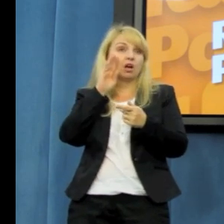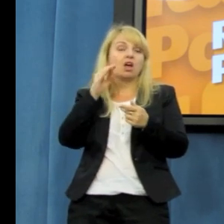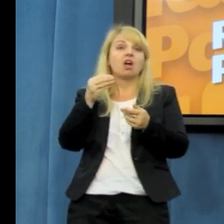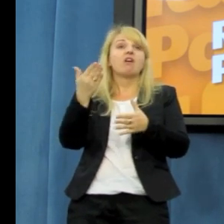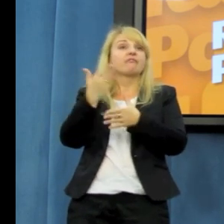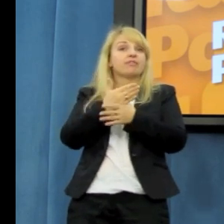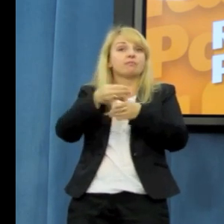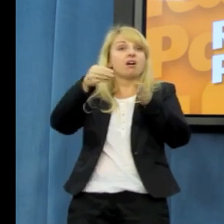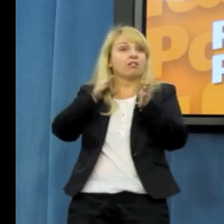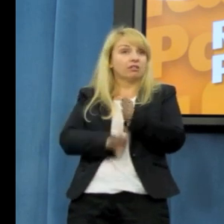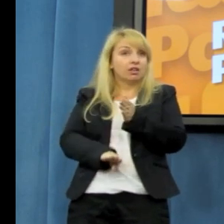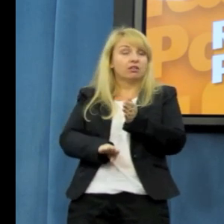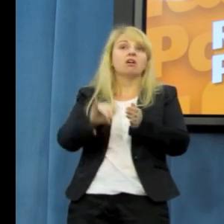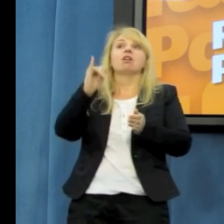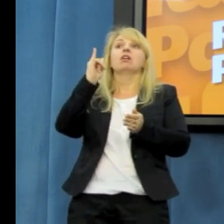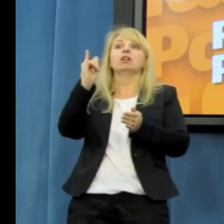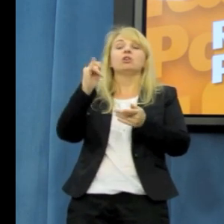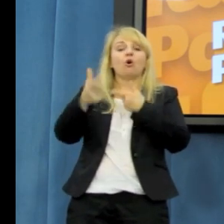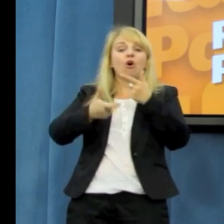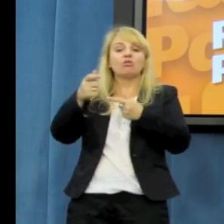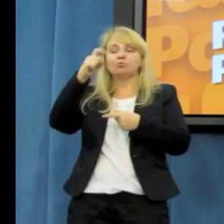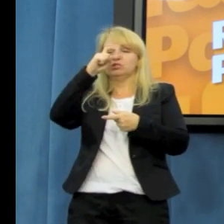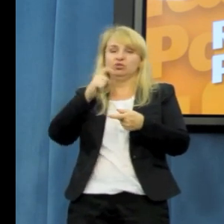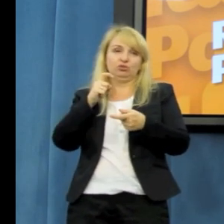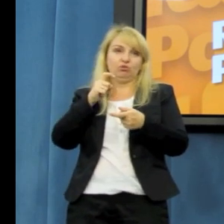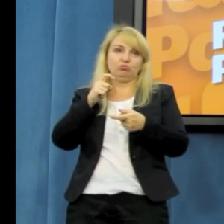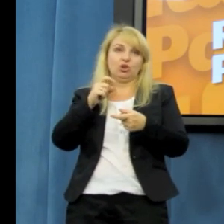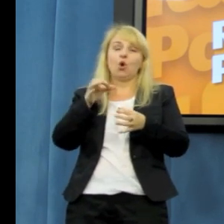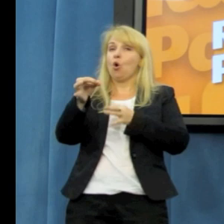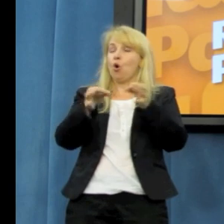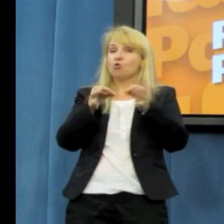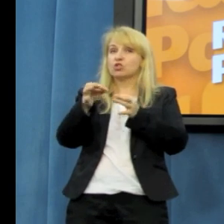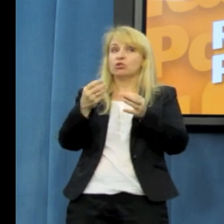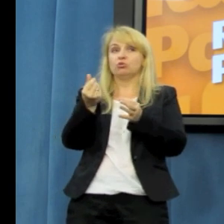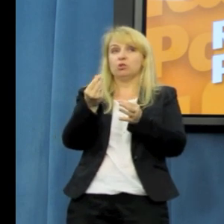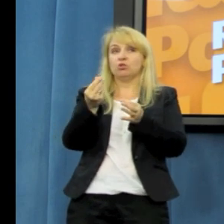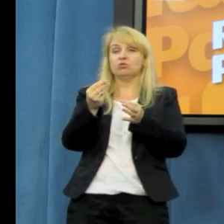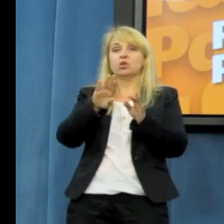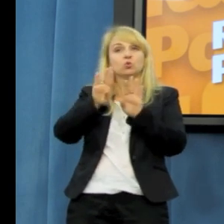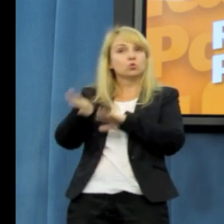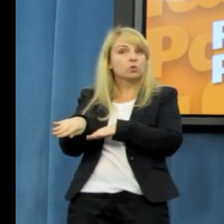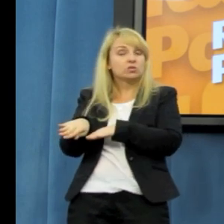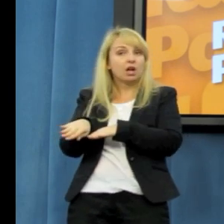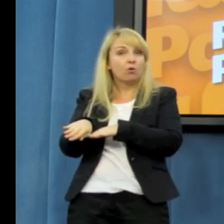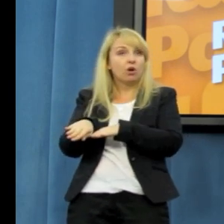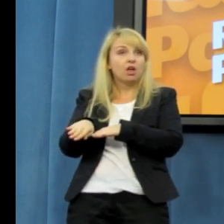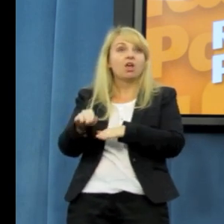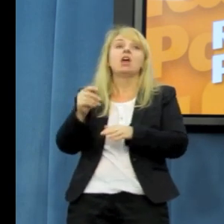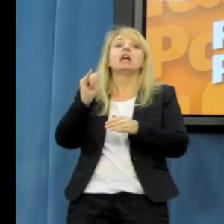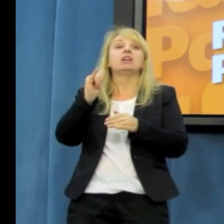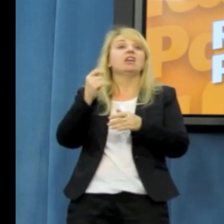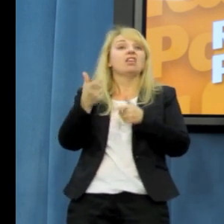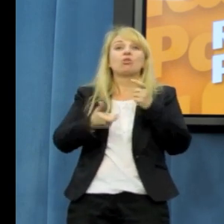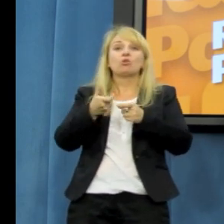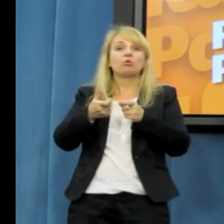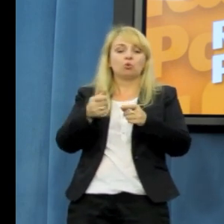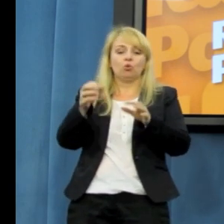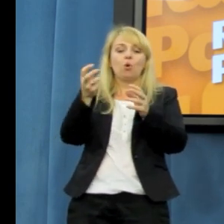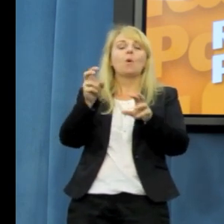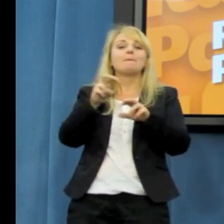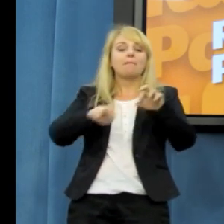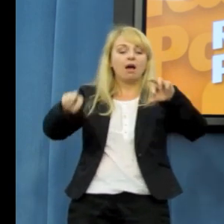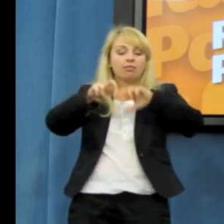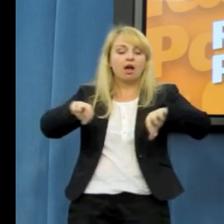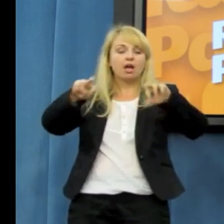Jeżeli wybieramy najtańszą ofertę, to znaczy, że zaoszczędziliśmy olbrzymią ilość pieniędzy na badaniach geologicznych. Te badania